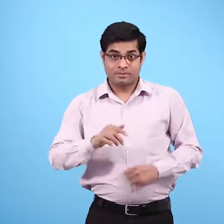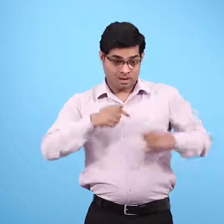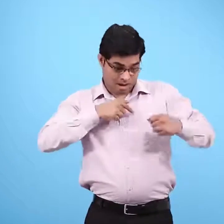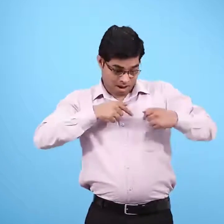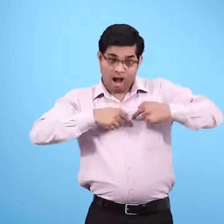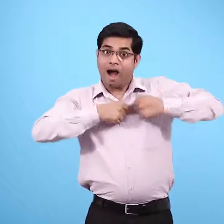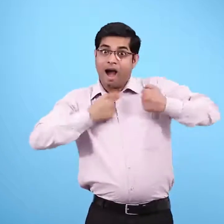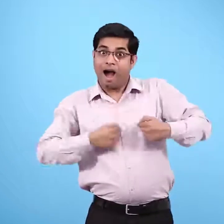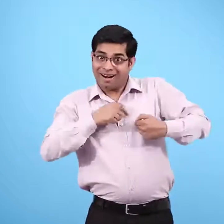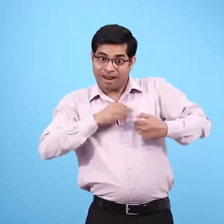दिल की बात